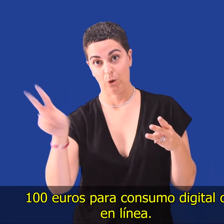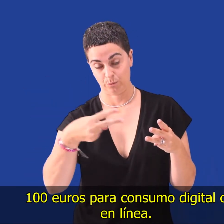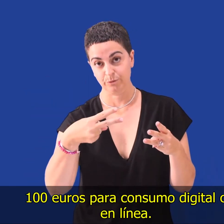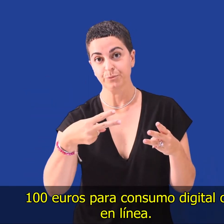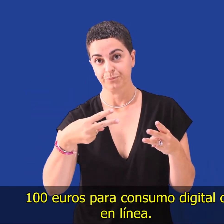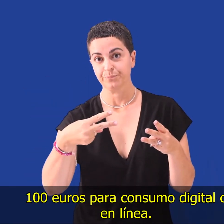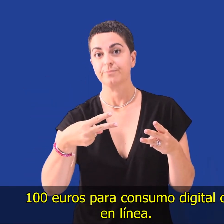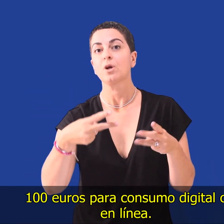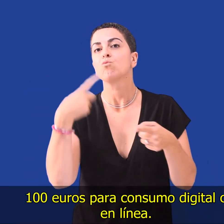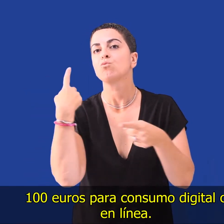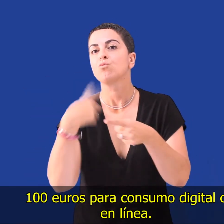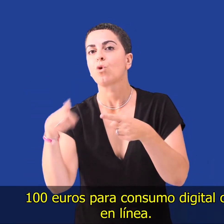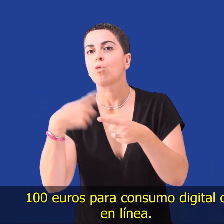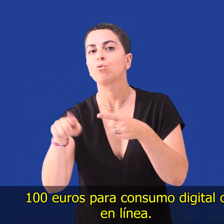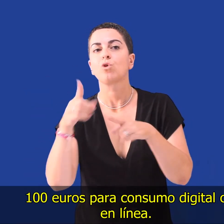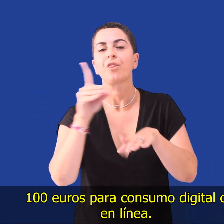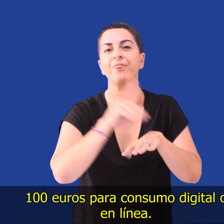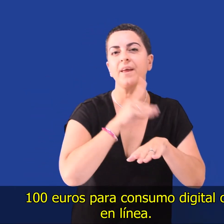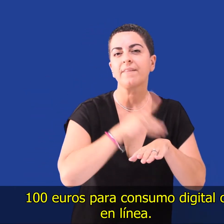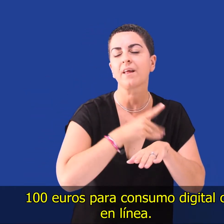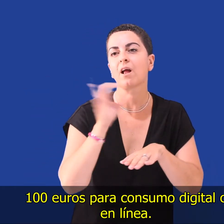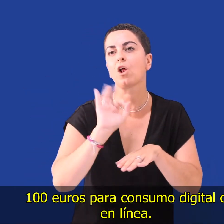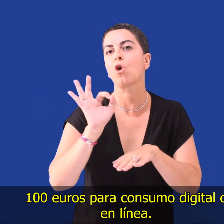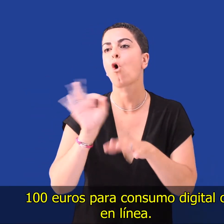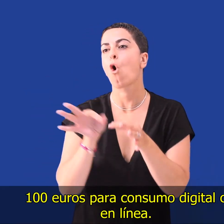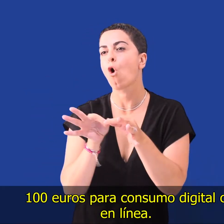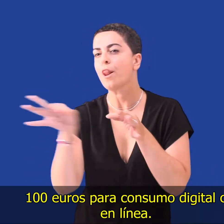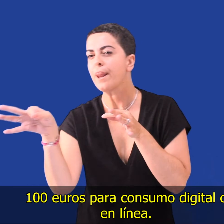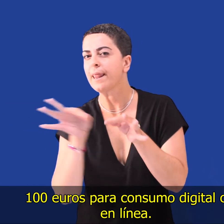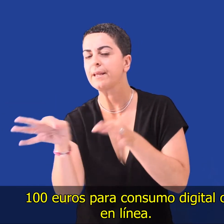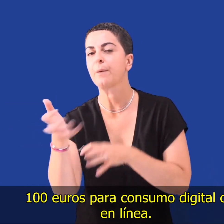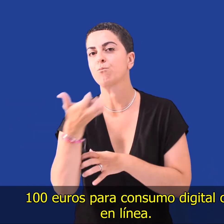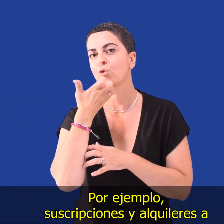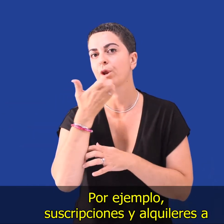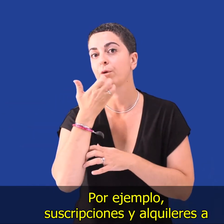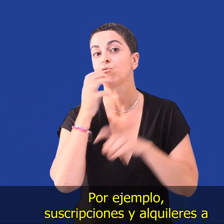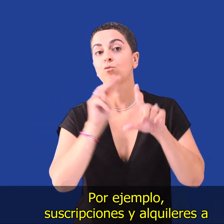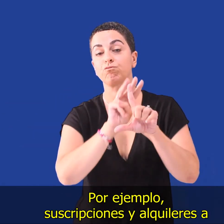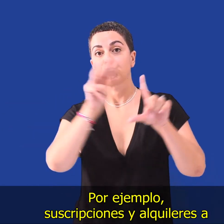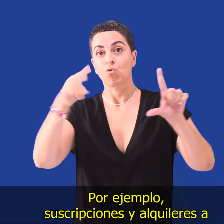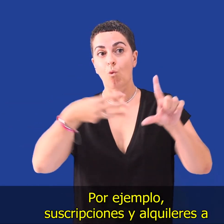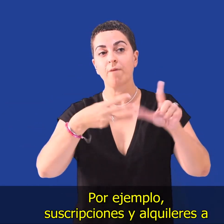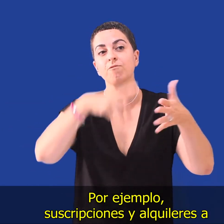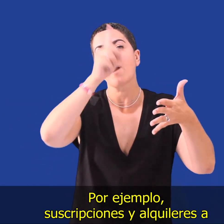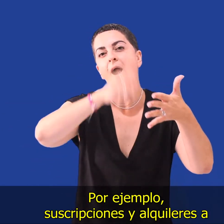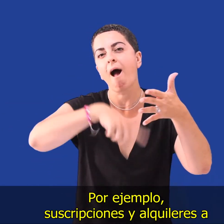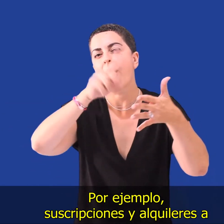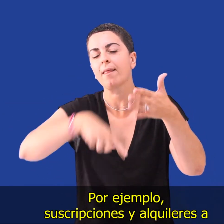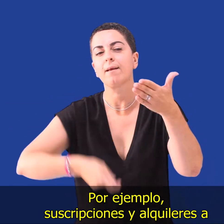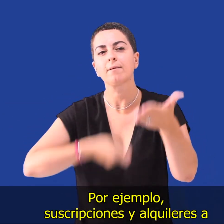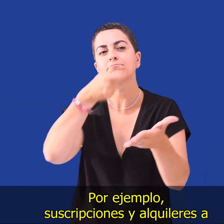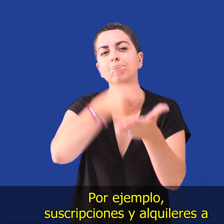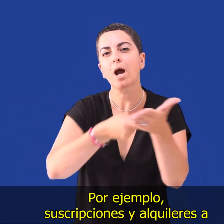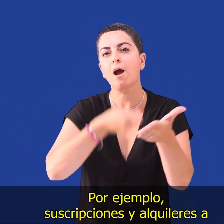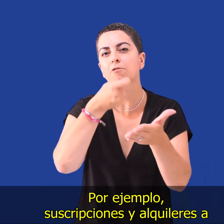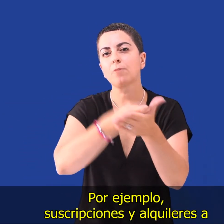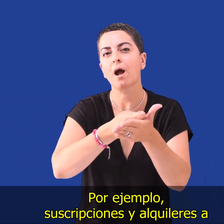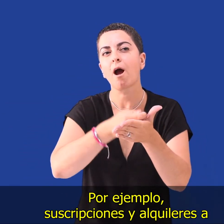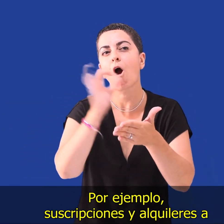100 euros para consumo digital o en línea. Por ejemplo, suscripciones y